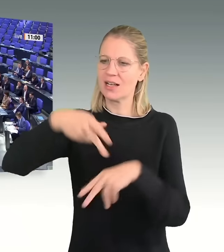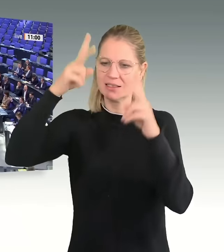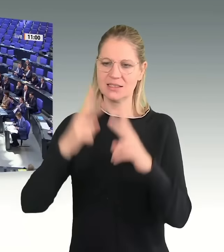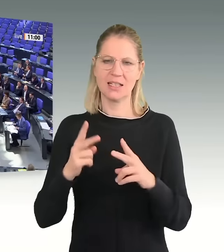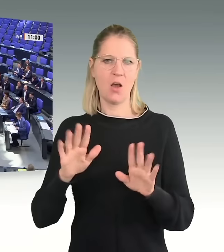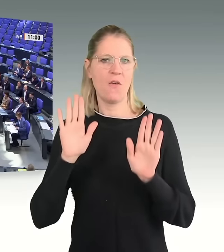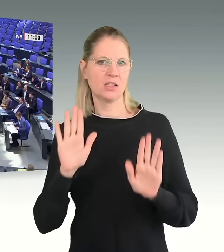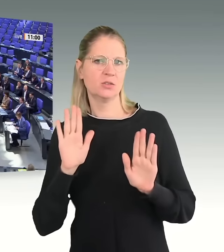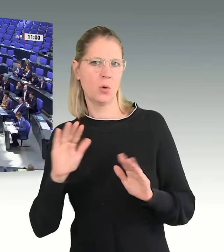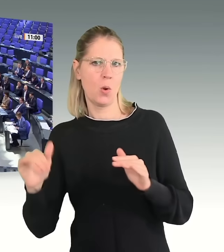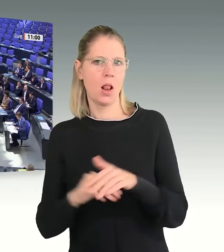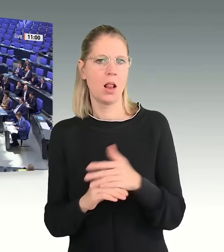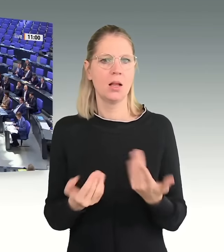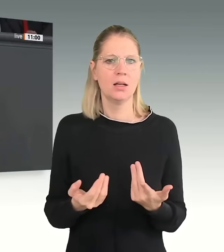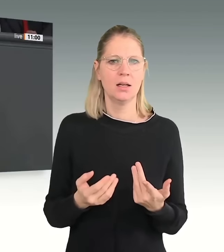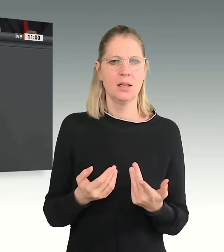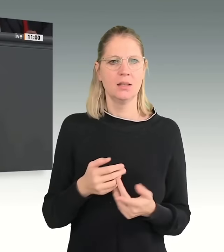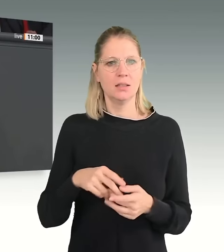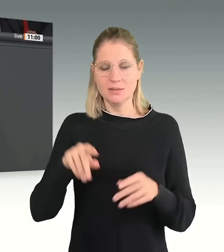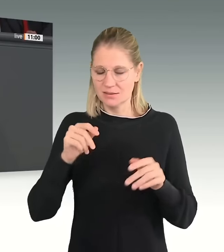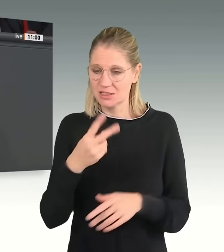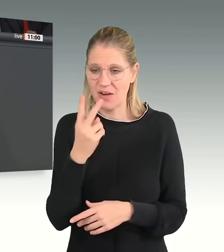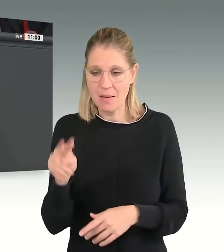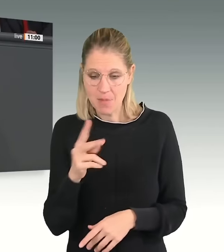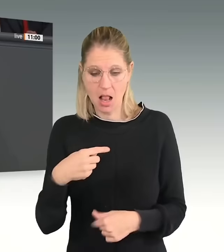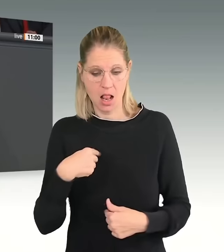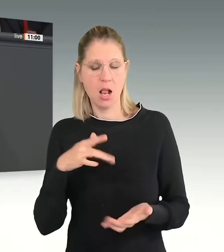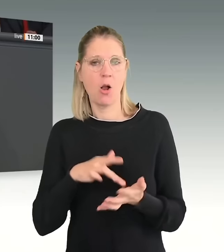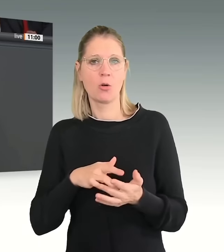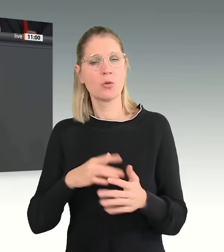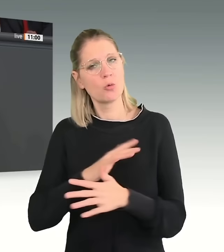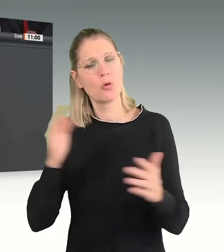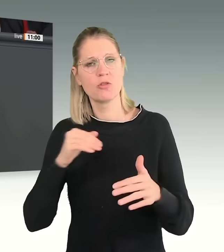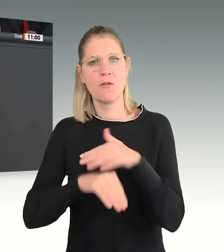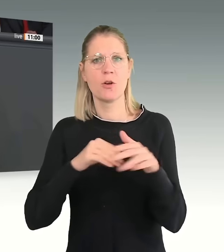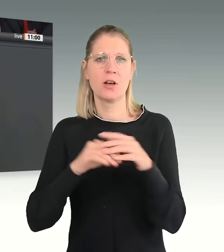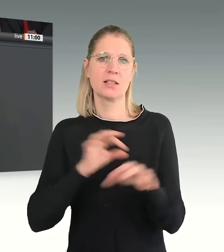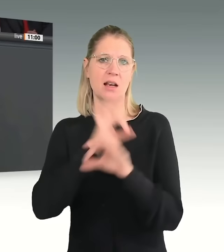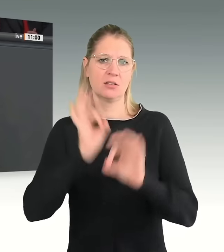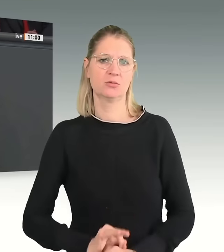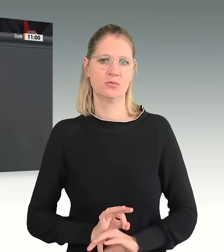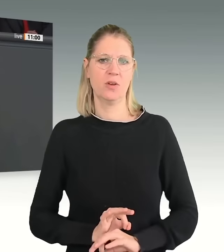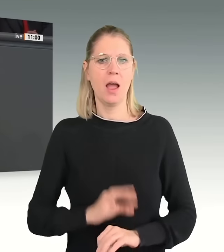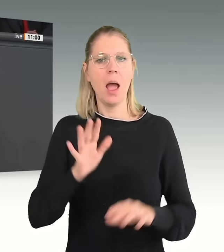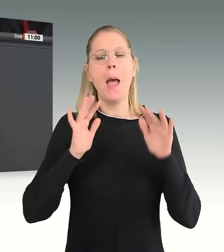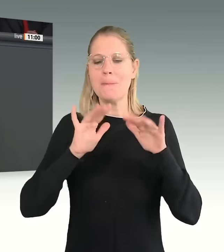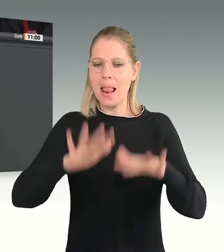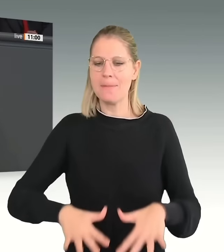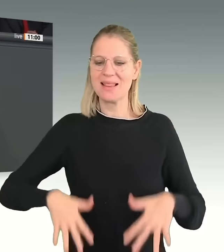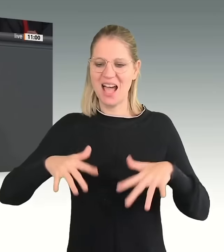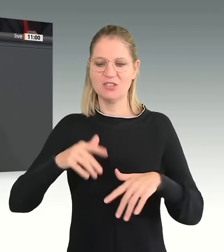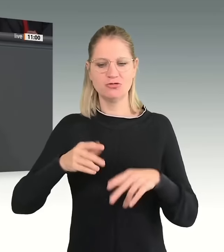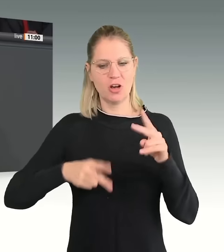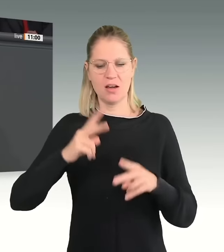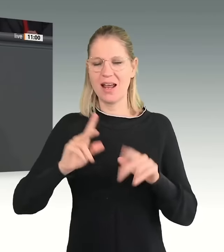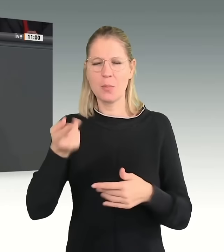Der Parlamentarische Rat hat nämlich 1948, 1949 sehr intensiv darüber diskutiert. Welche Konsequenzen kann man